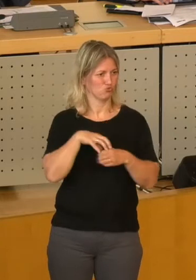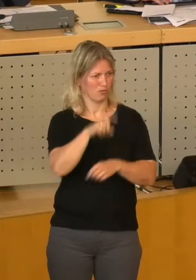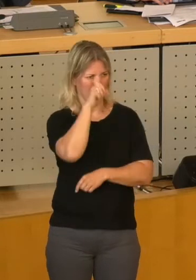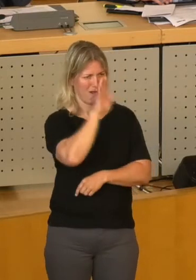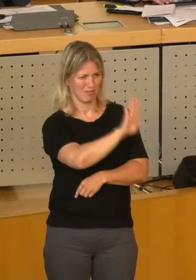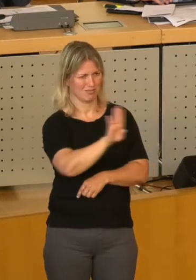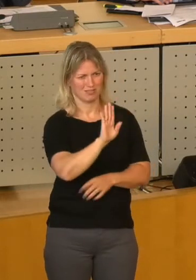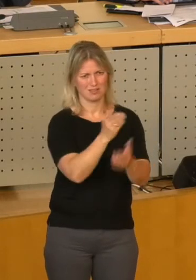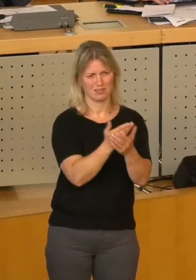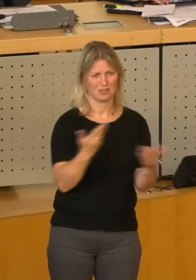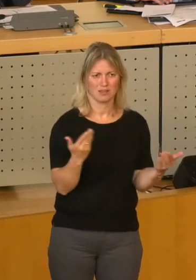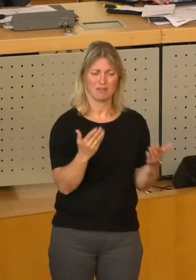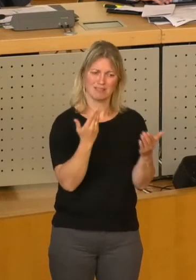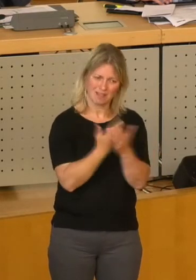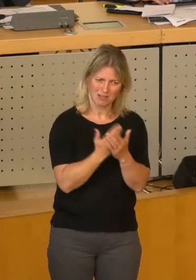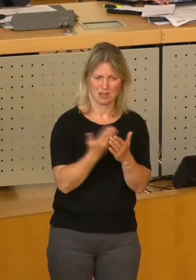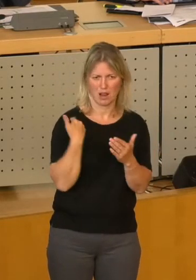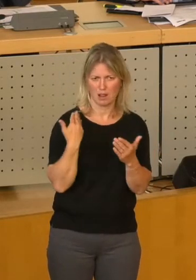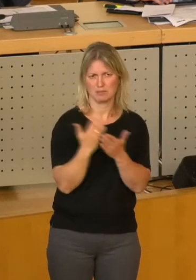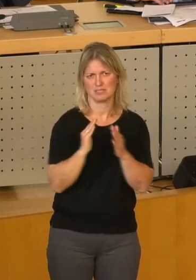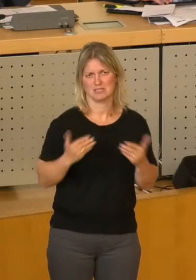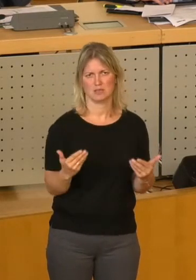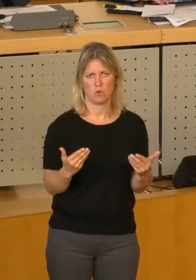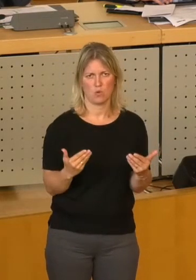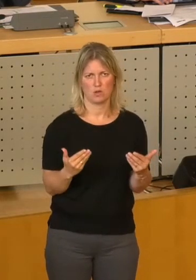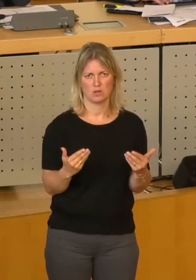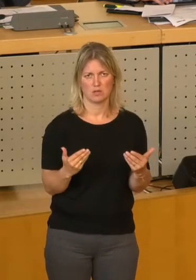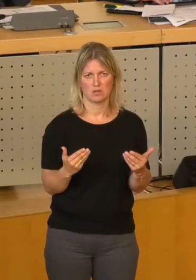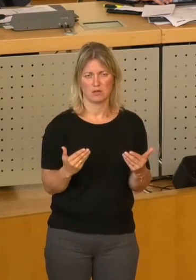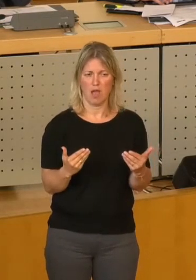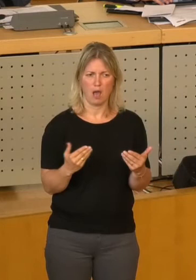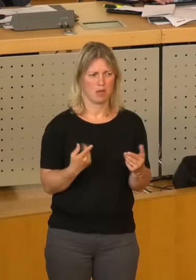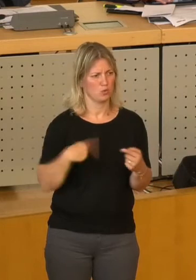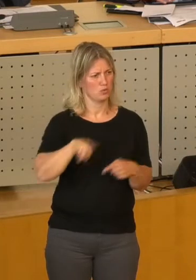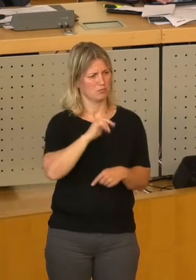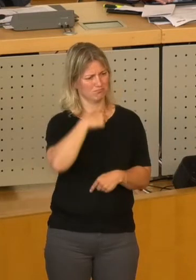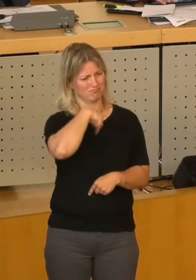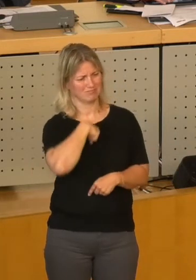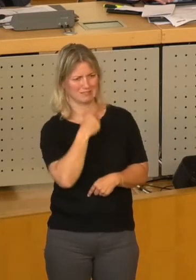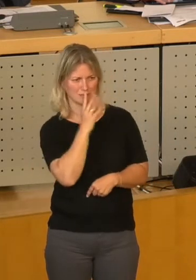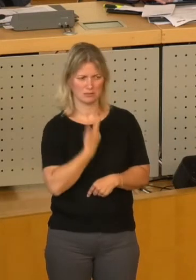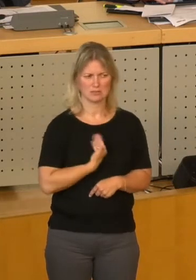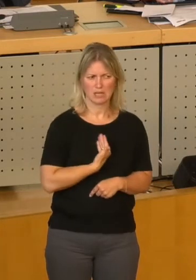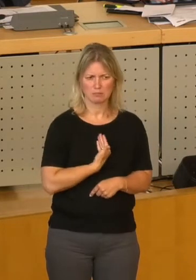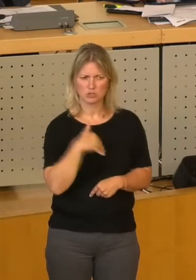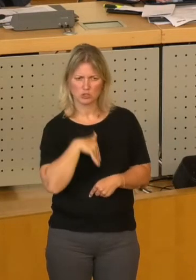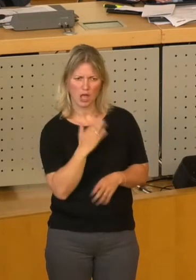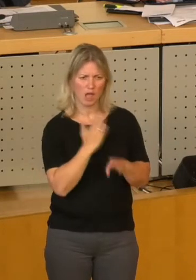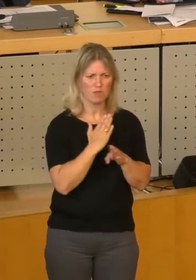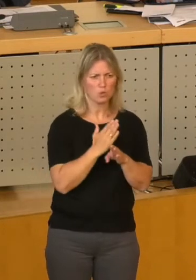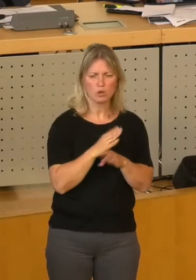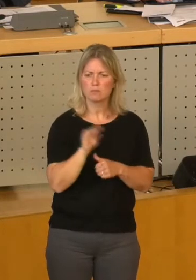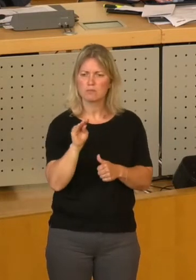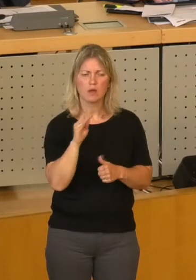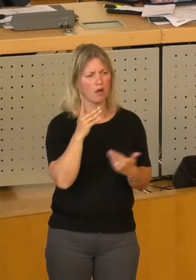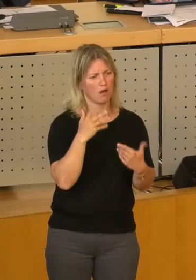Und genau deswegen ist das so angelegt. Daher kommt unsere Skepsis, die uns dazu motiviert, diesen